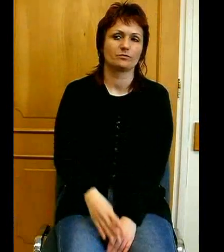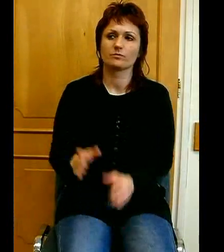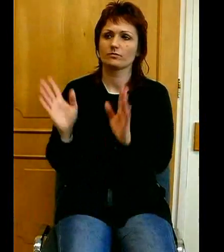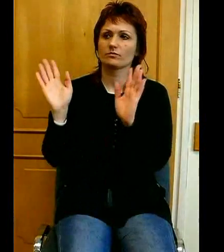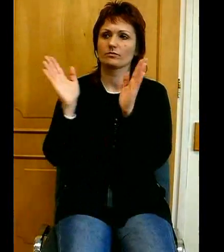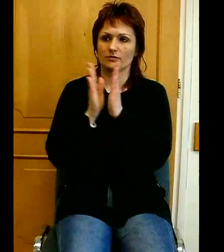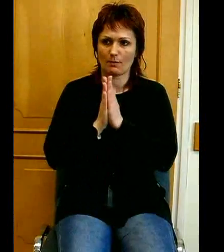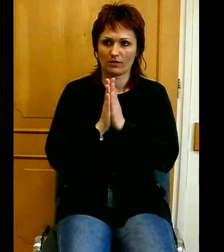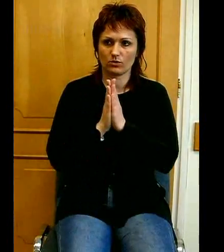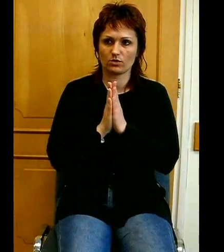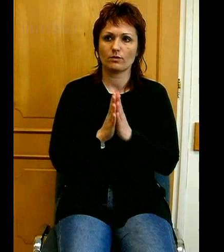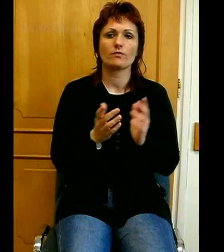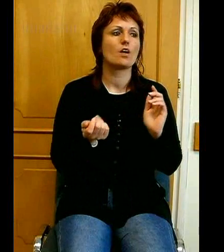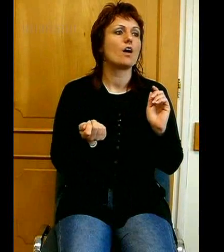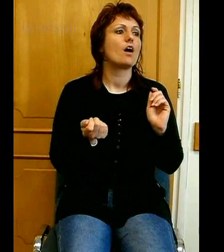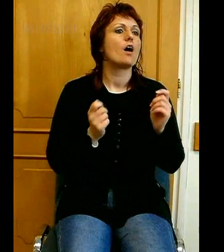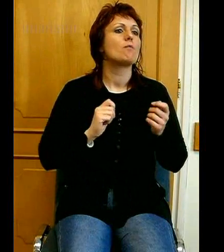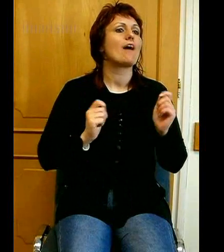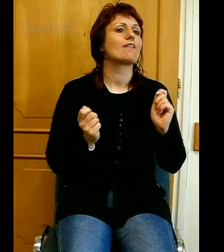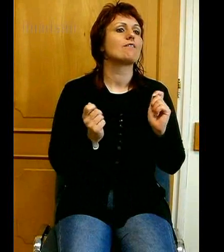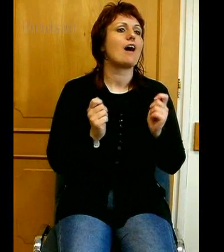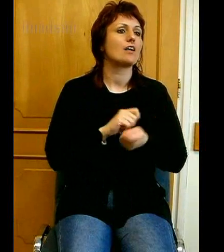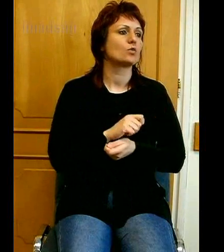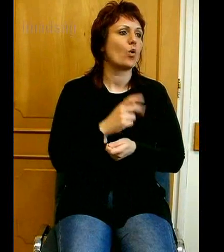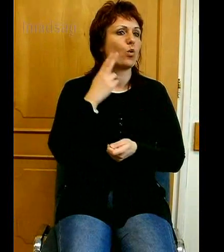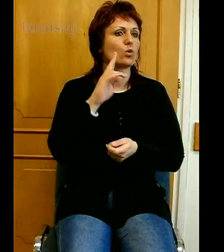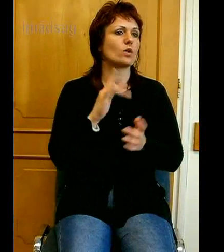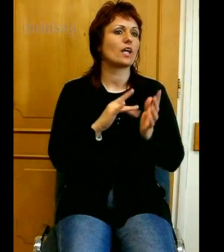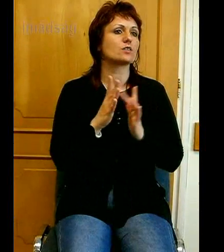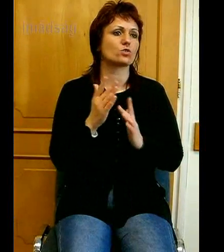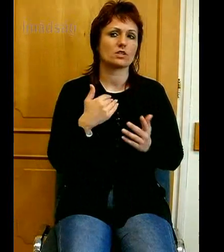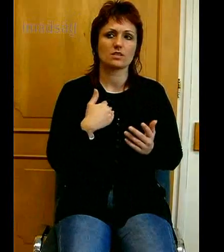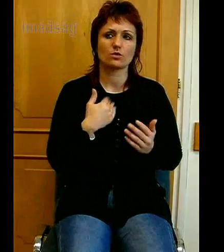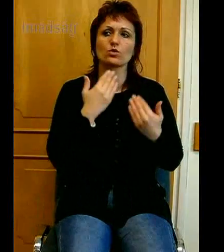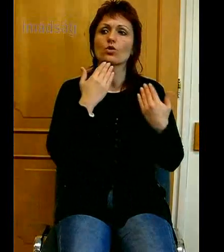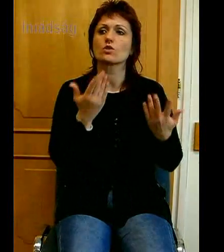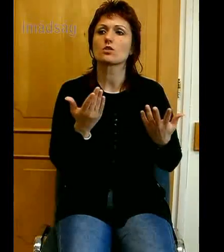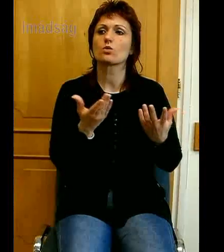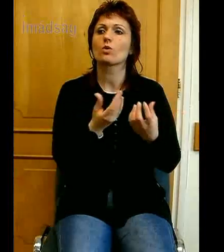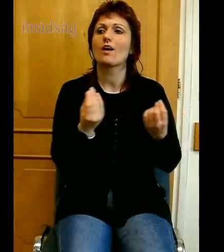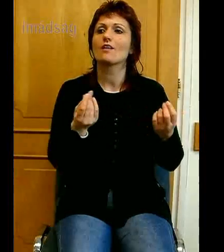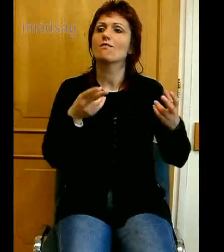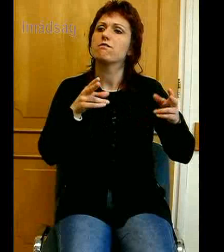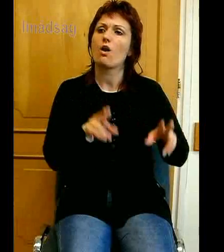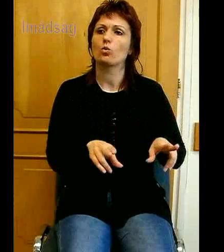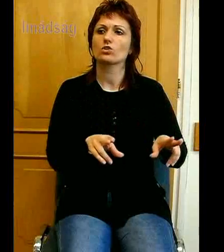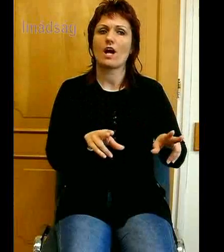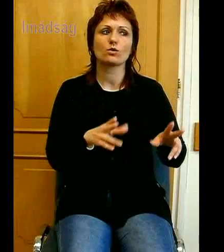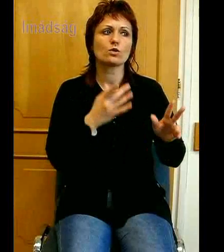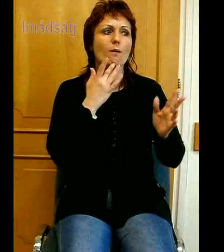Megváltó Úrunk, Jézus Krisztus, köszönjük, hogy ennyire valóságosan példát és útmutatást tudsz nekünk adni